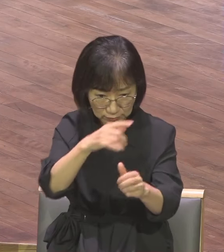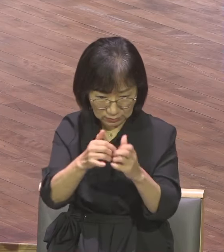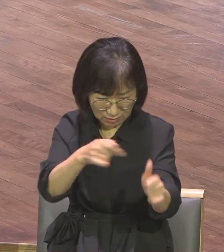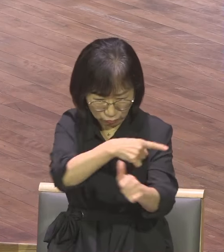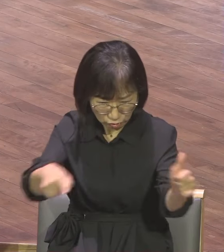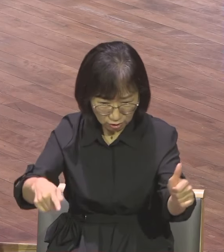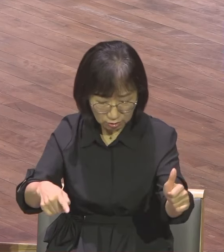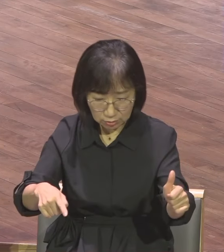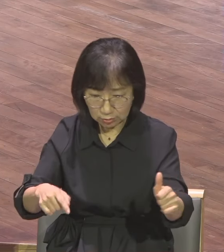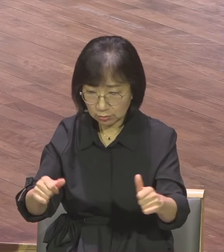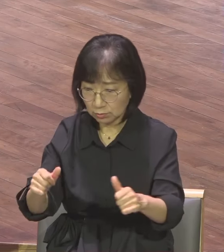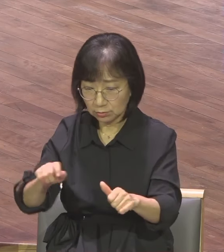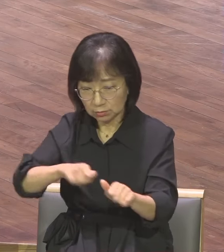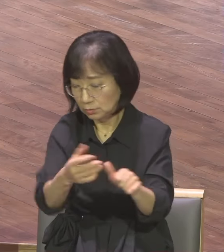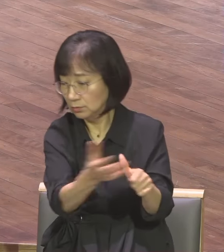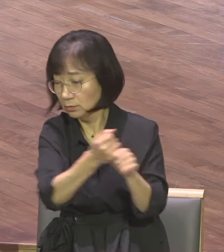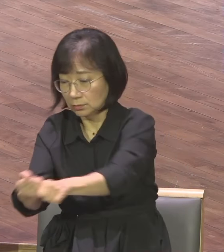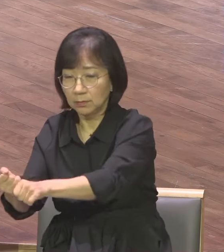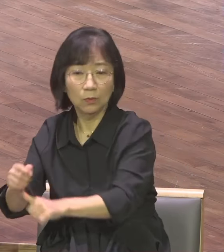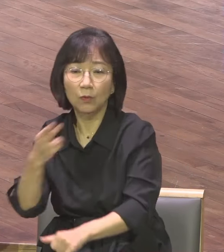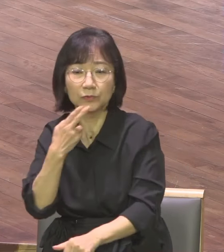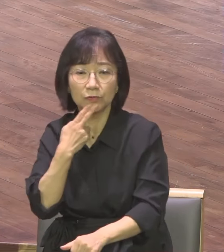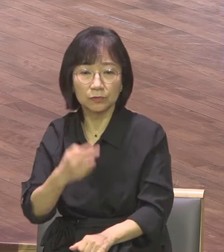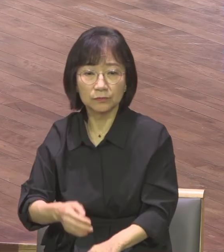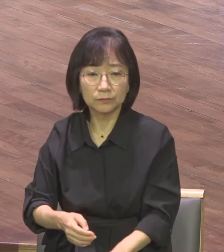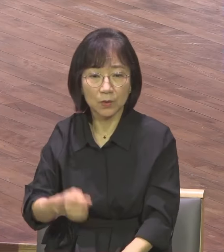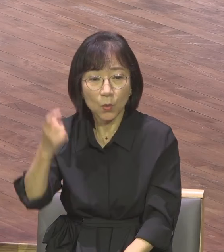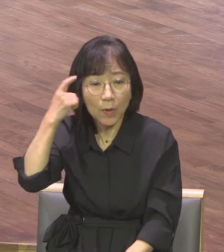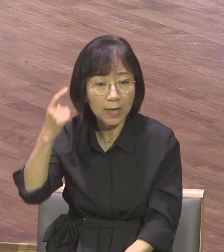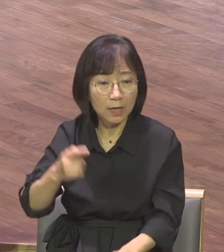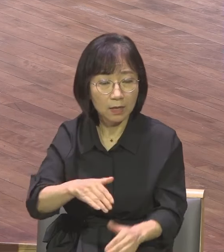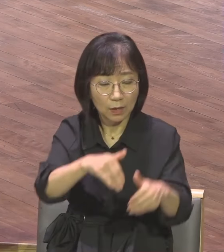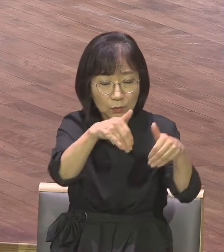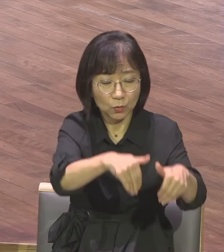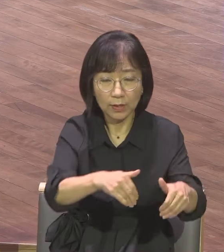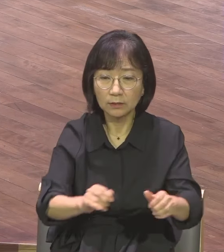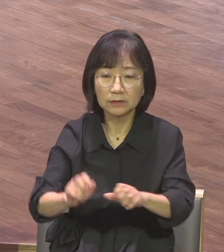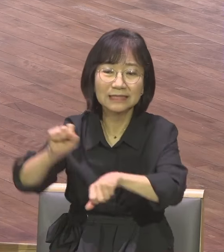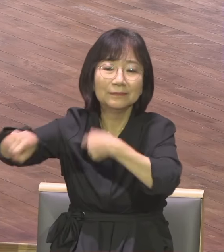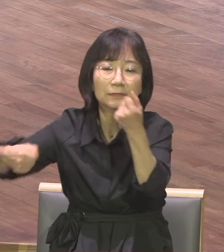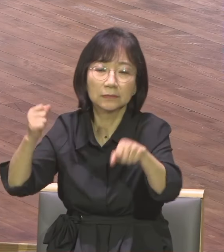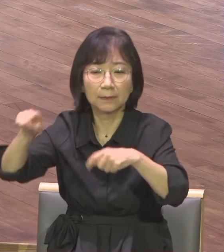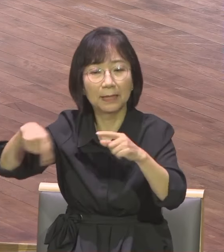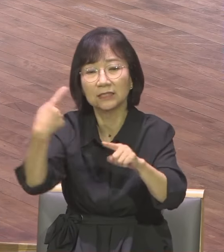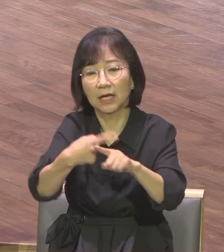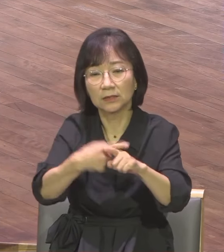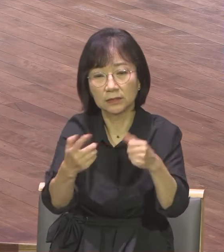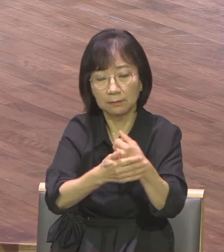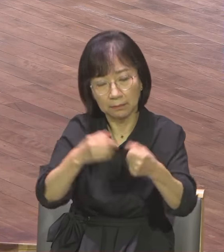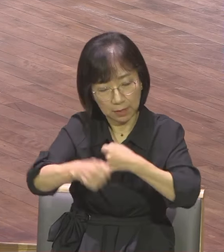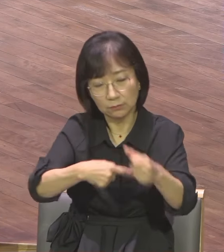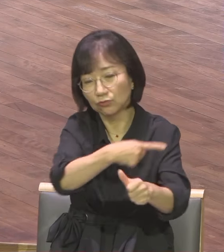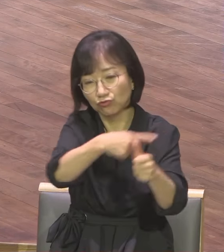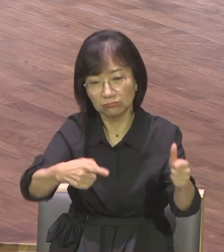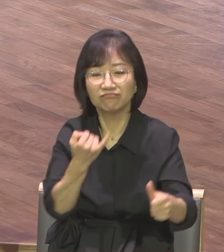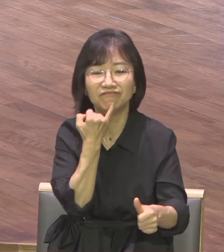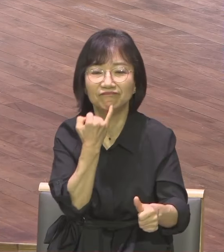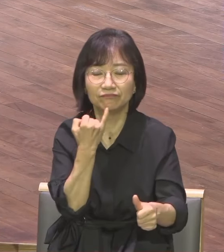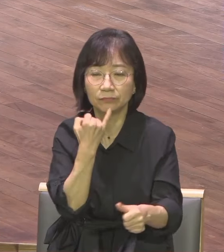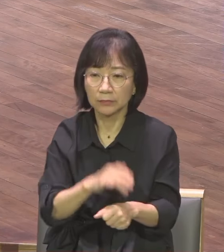지약에 받지 않습니다 그냥 노예는 짐승이에요 예배서 지역에는 이렇게 가난한